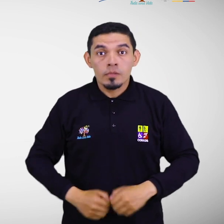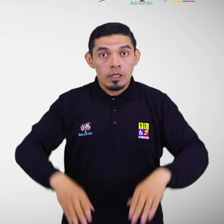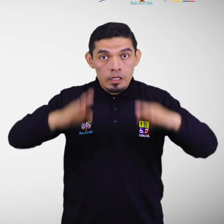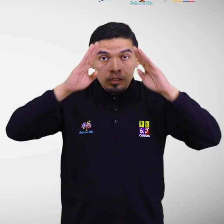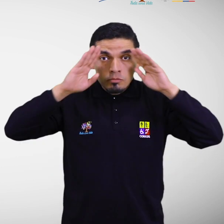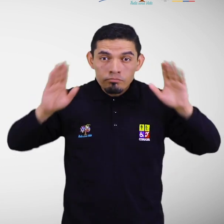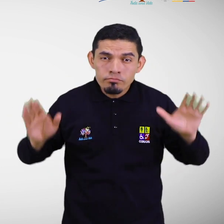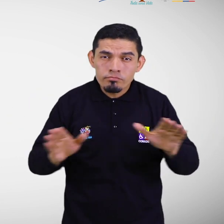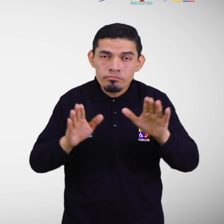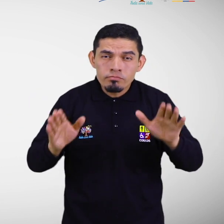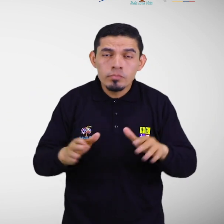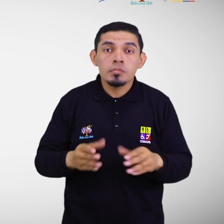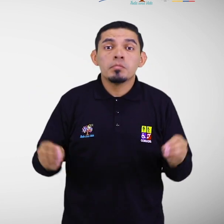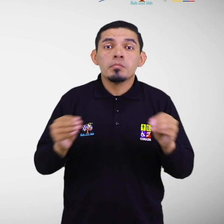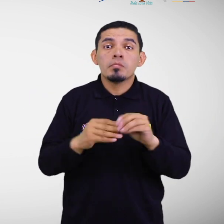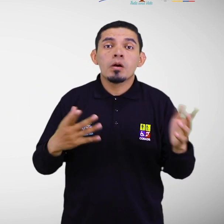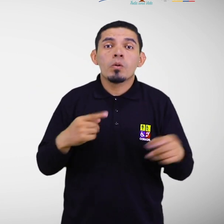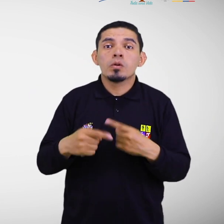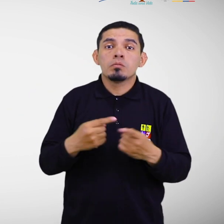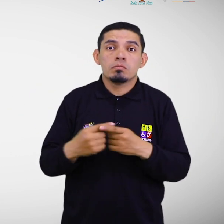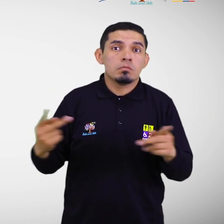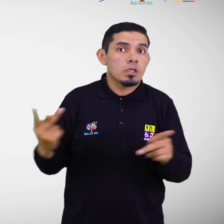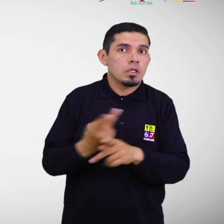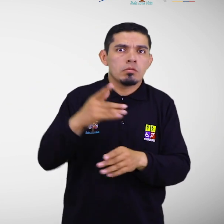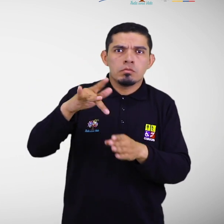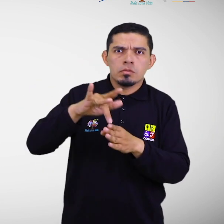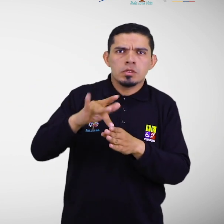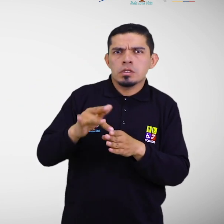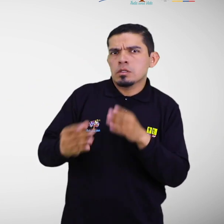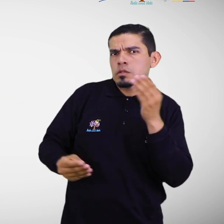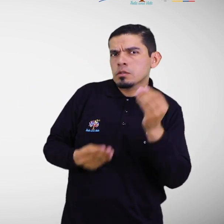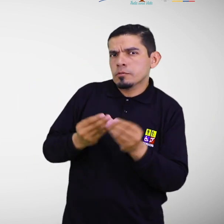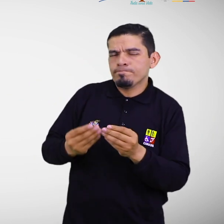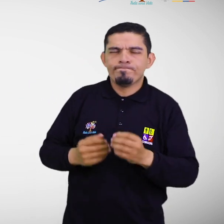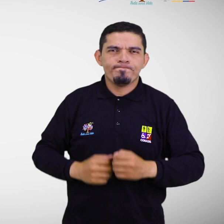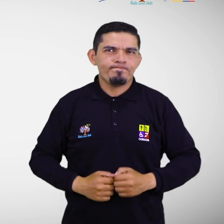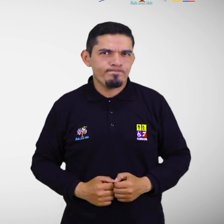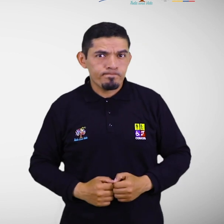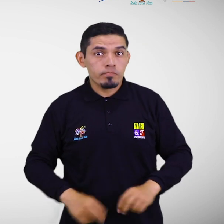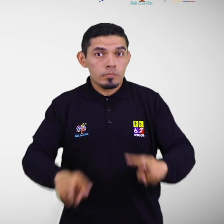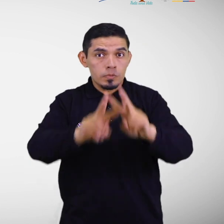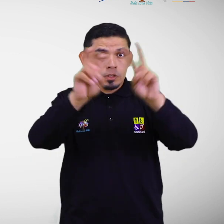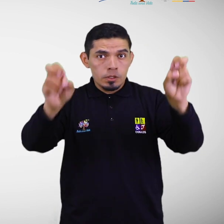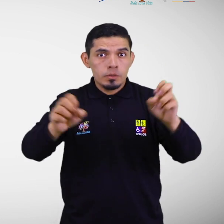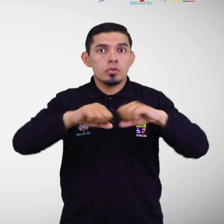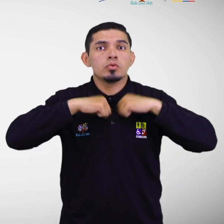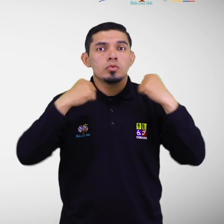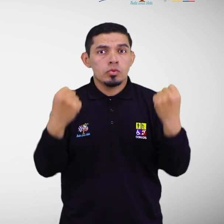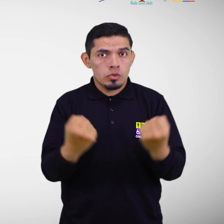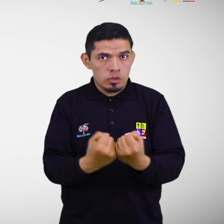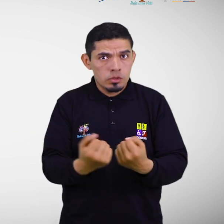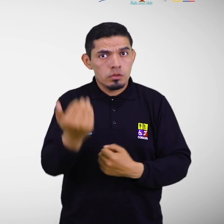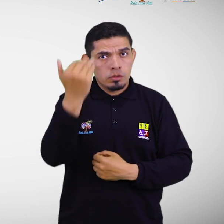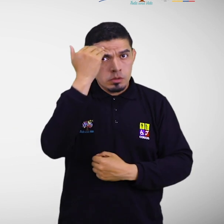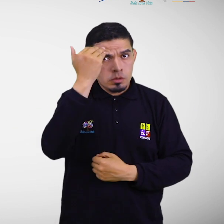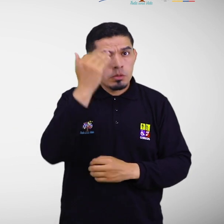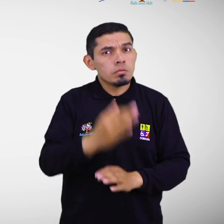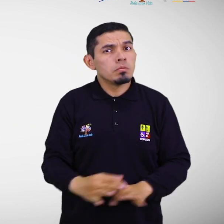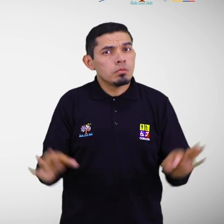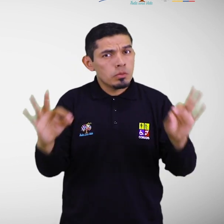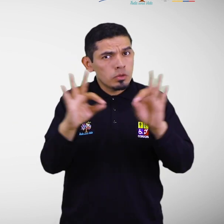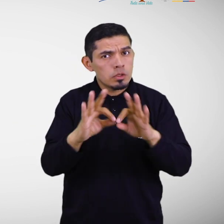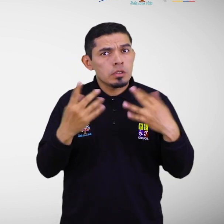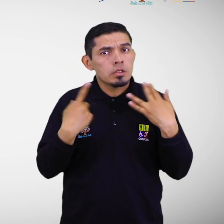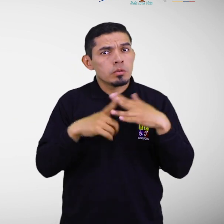reactiva ante el riesgo de desastres. En este sentido es necesario empoderar a la sociedad sobre la importancia de la